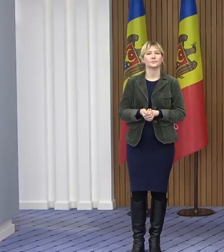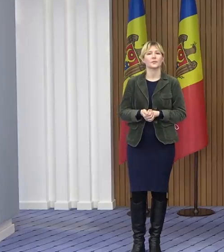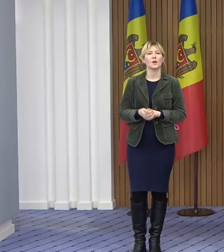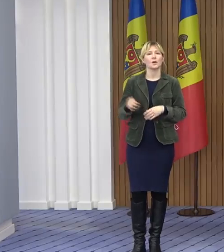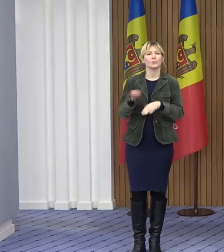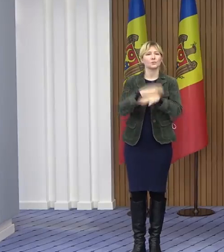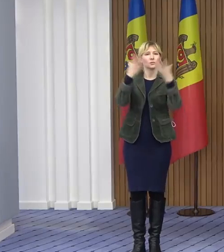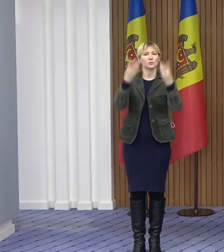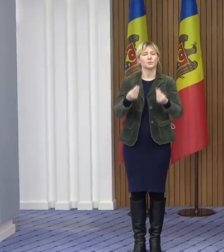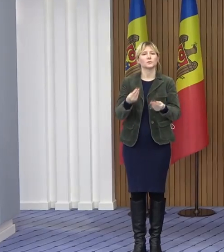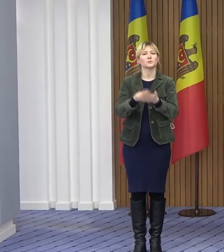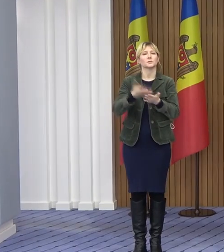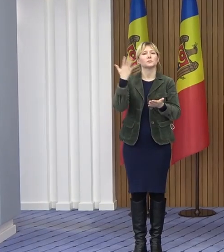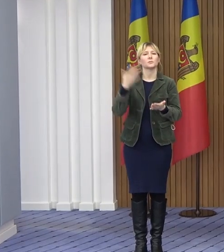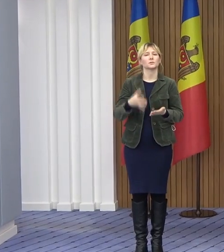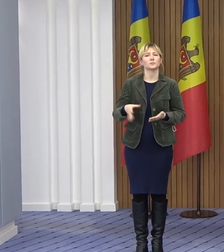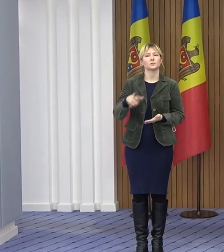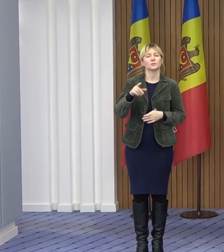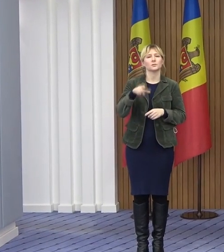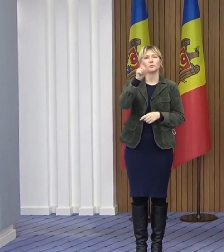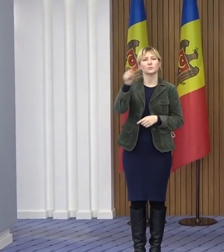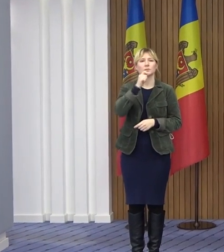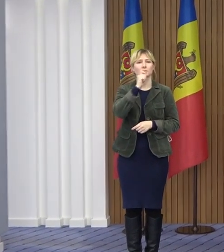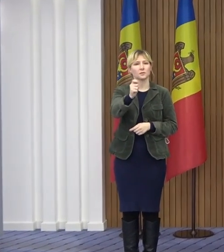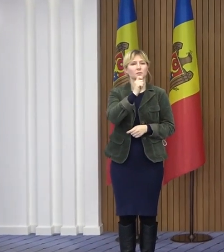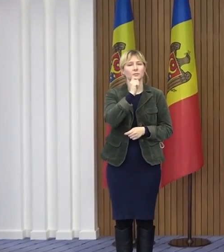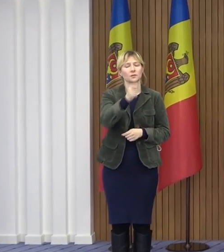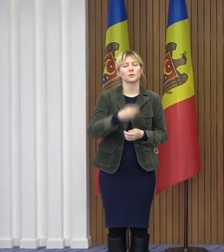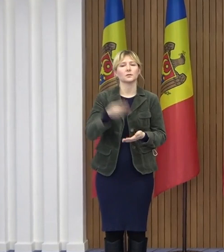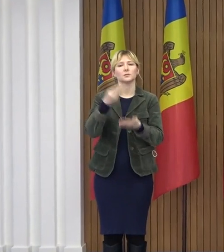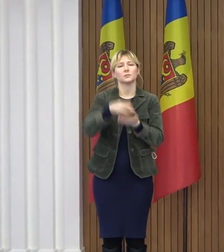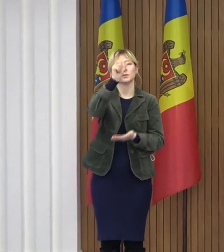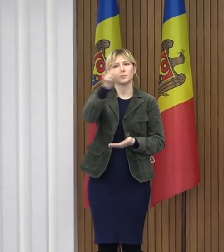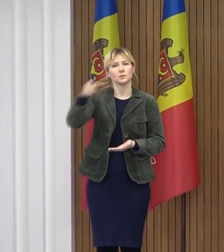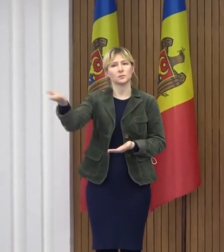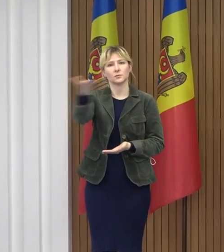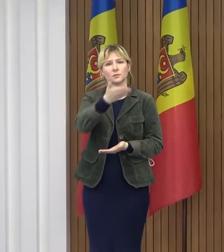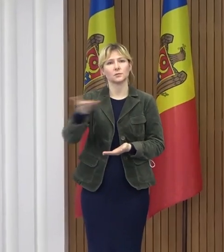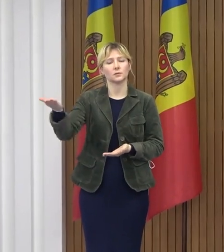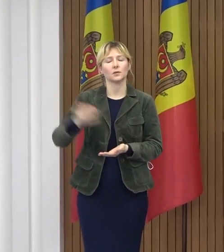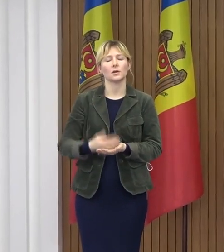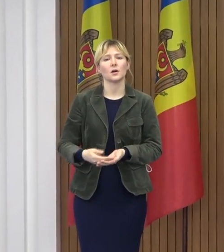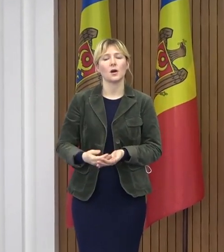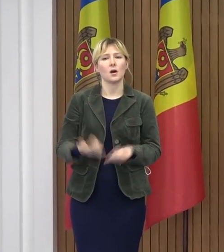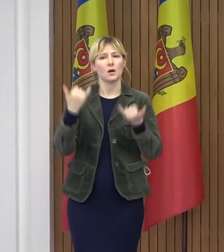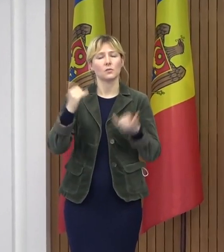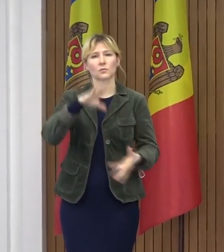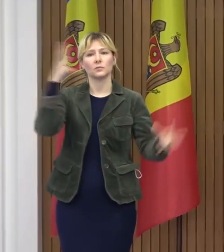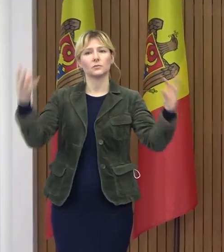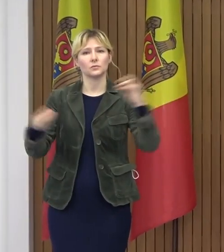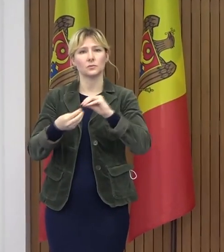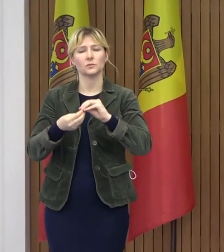Bună ziua, stimați reprezentanți masmedia, stimați cetățeni, tocmai am finalizat